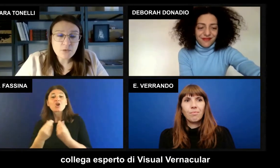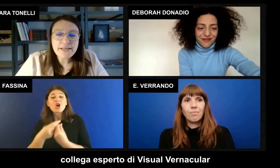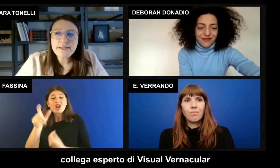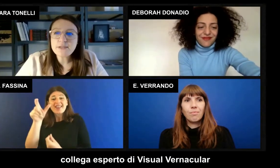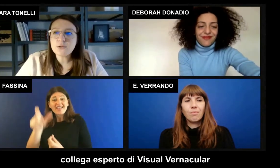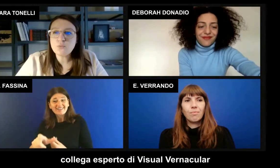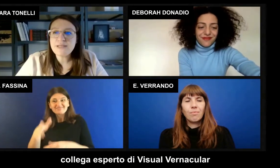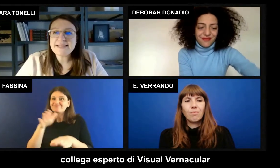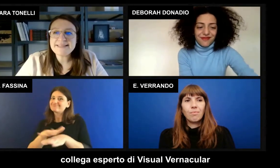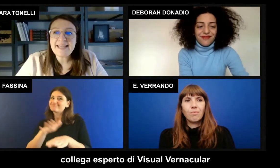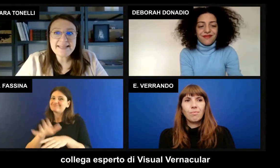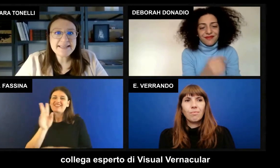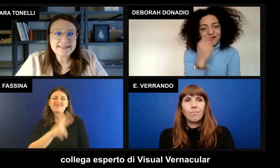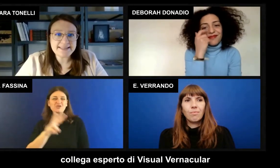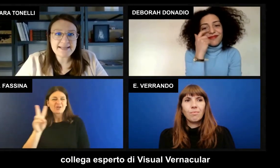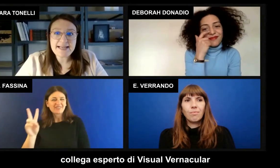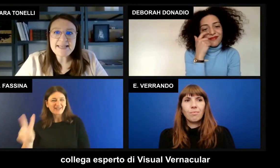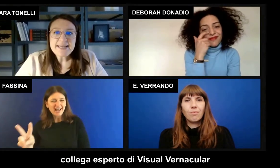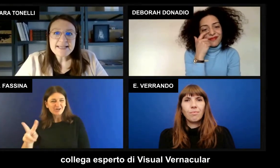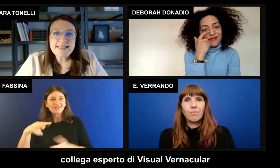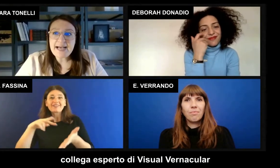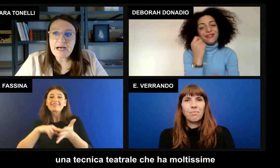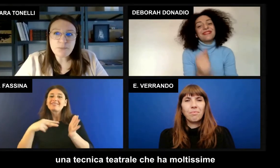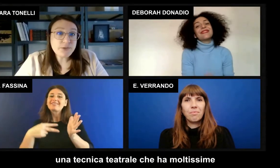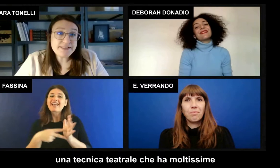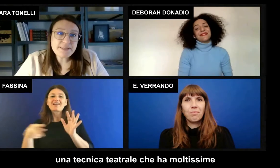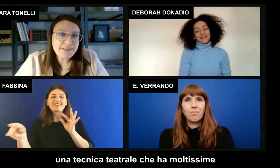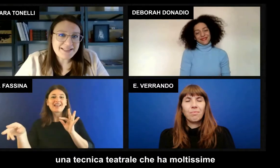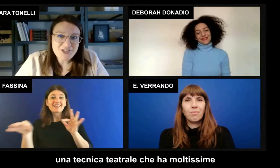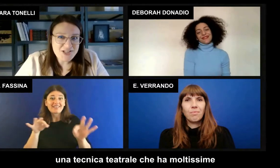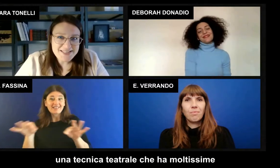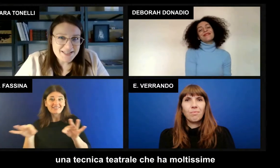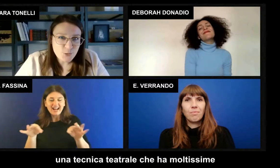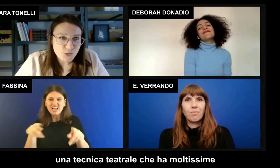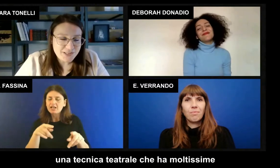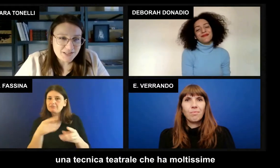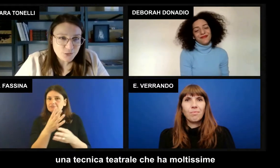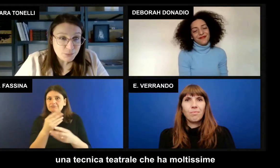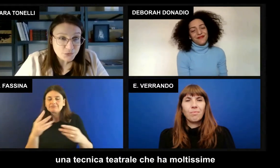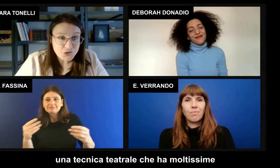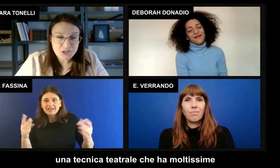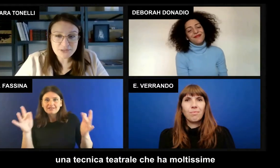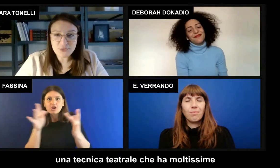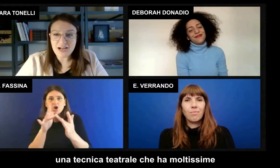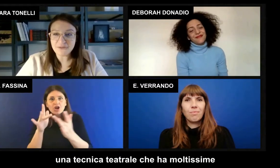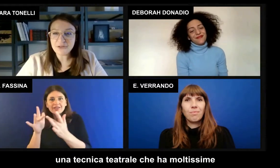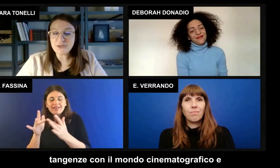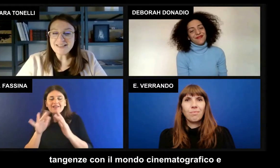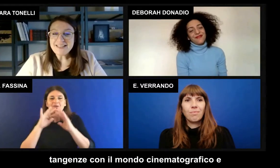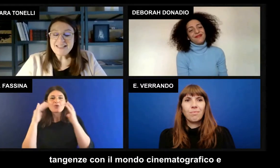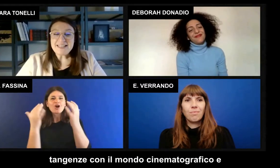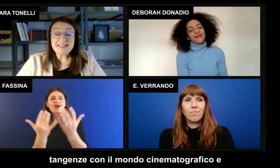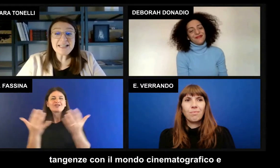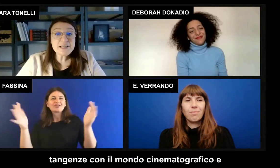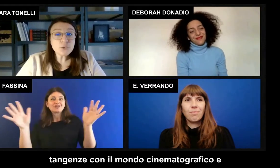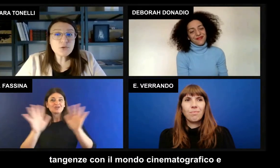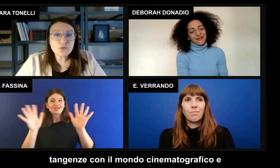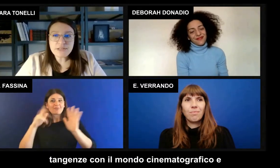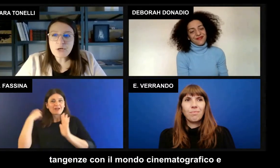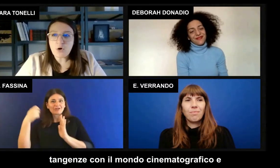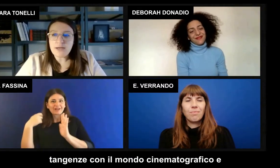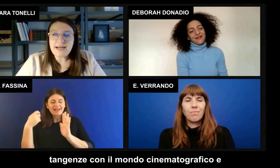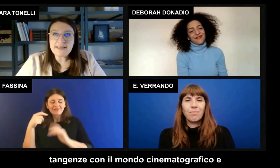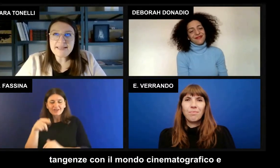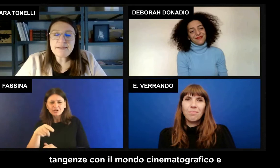vernacular, una tecnica teatrale che ha moltissime tangenze con il mondo cinematografico e nell